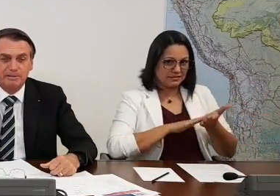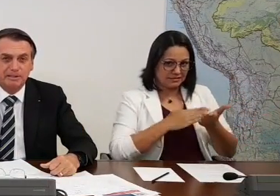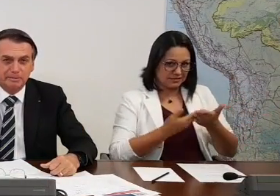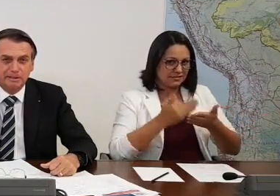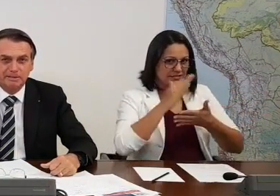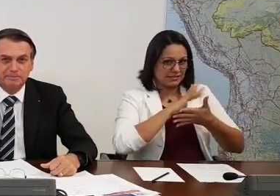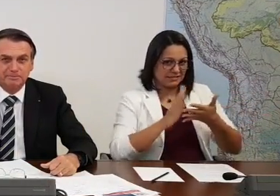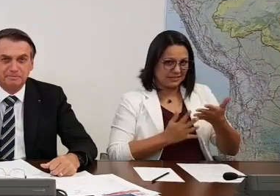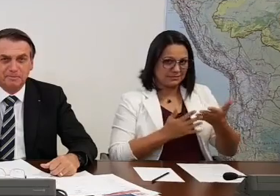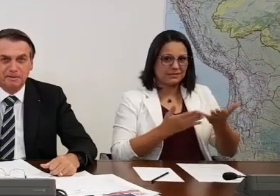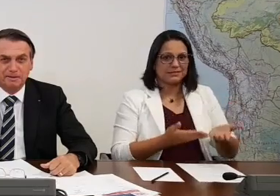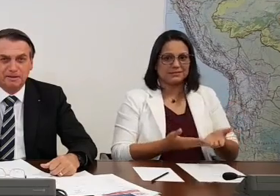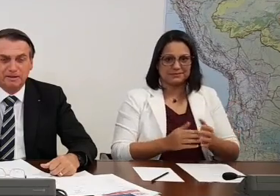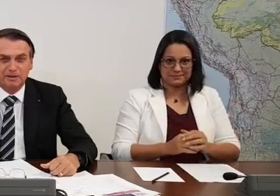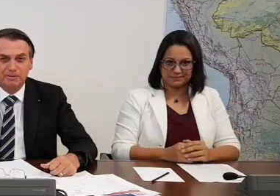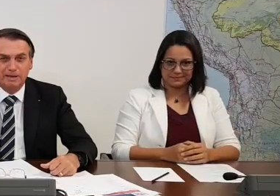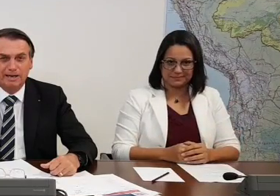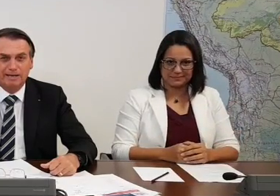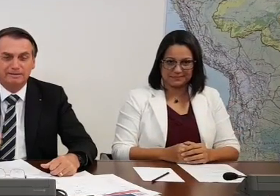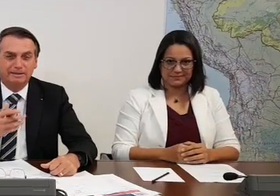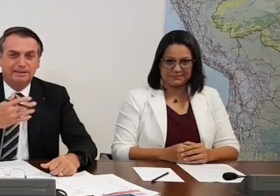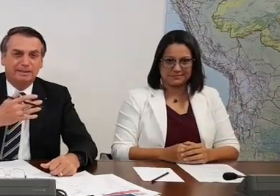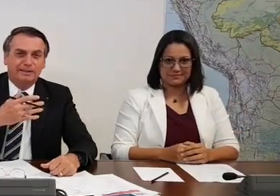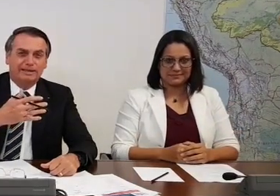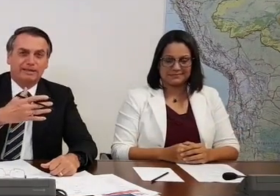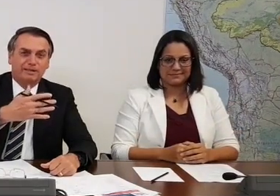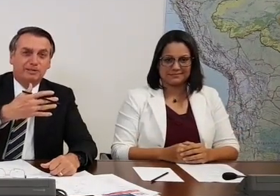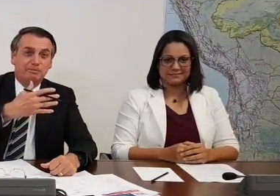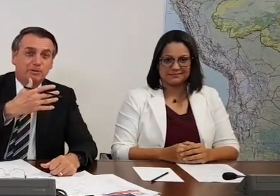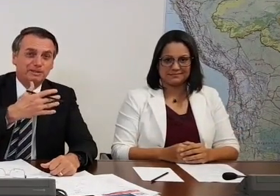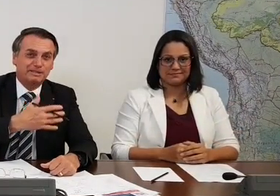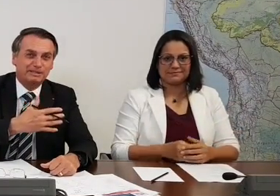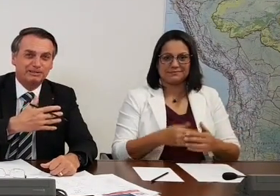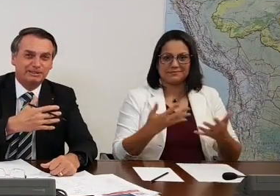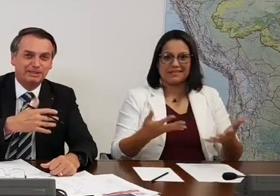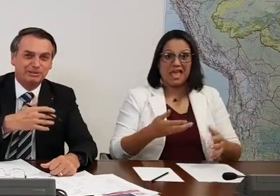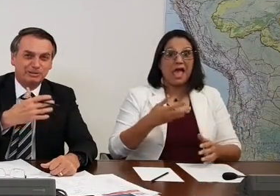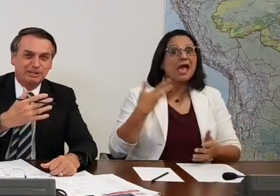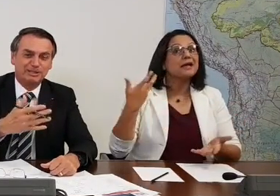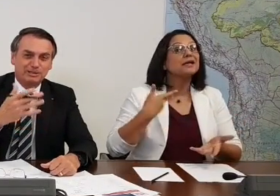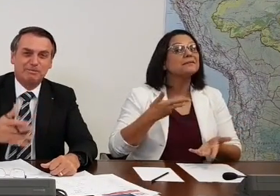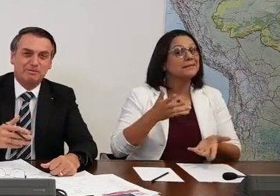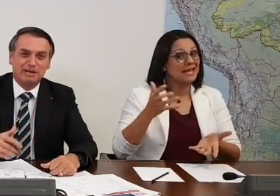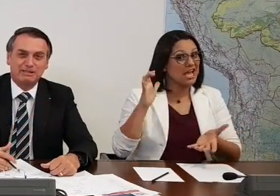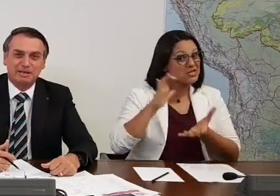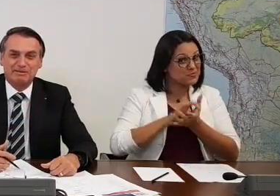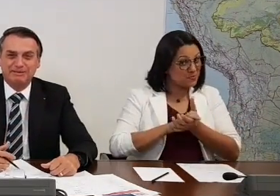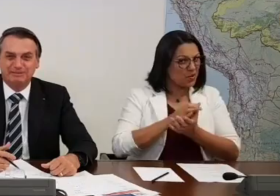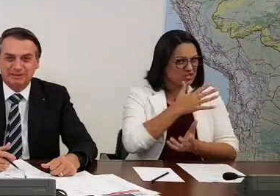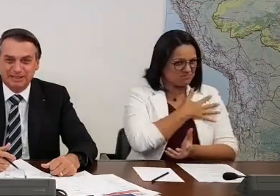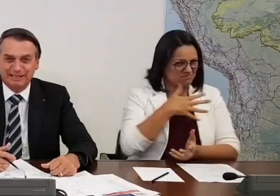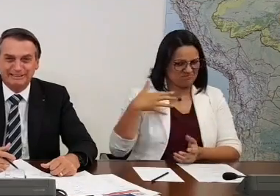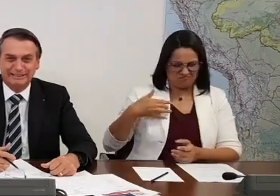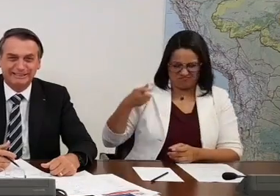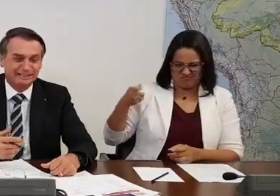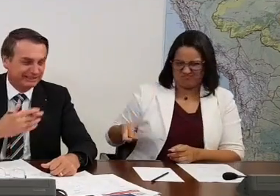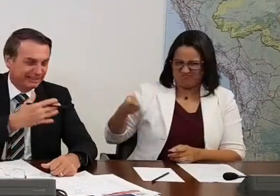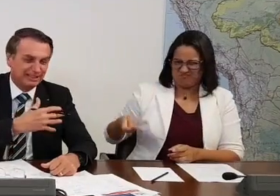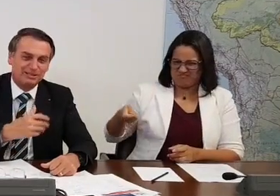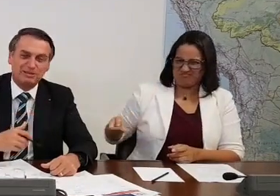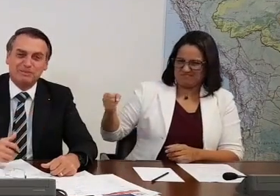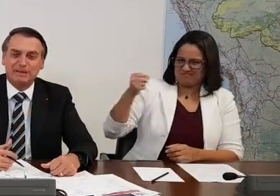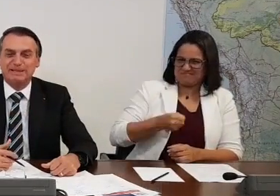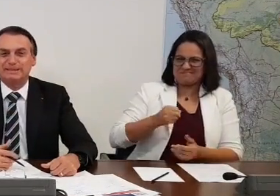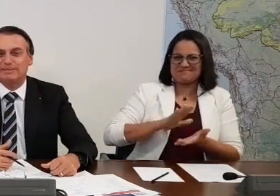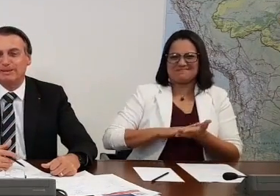nosso intérprete de Libras. É uma imposição, né, sugestão da primeira-dama, Michele, tá certo?